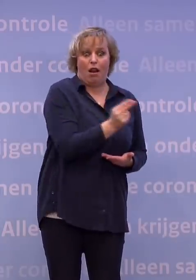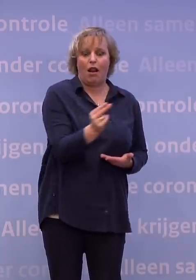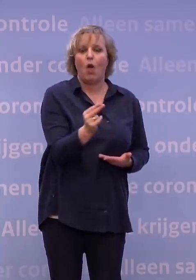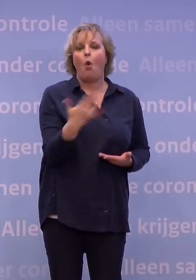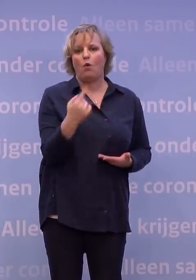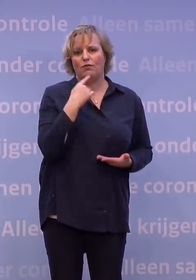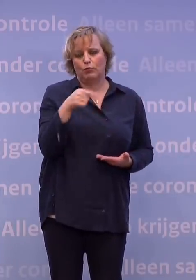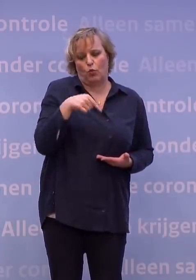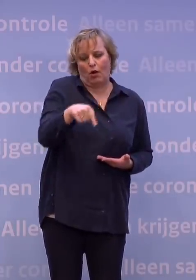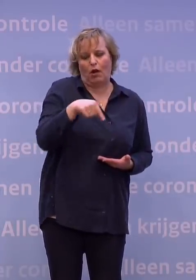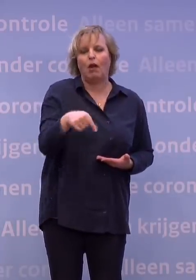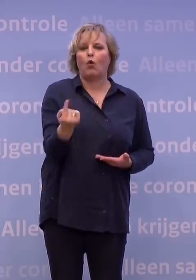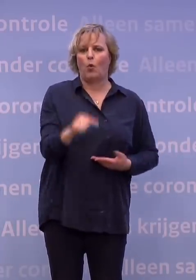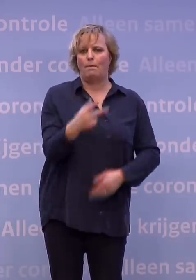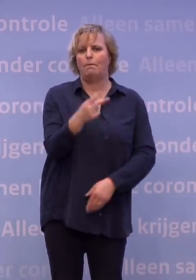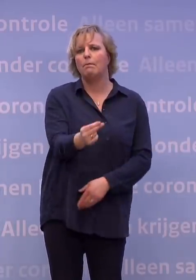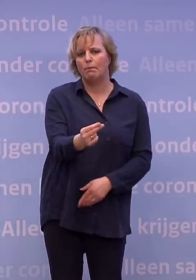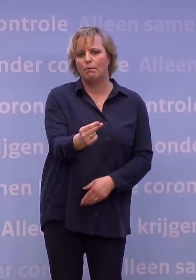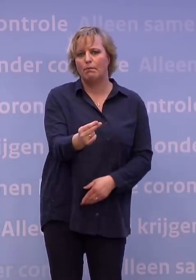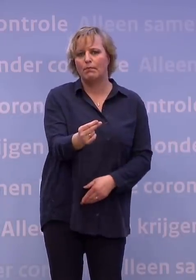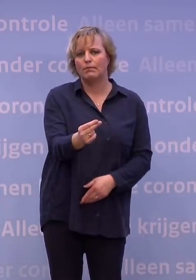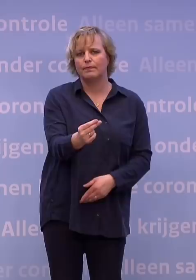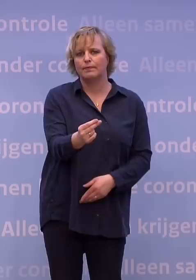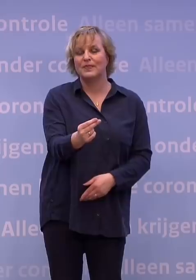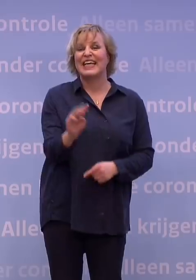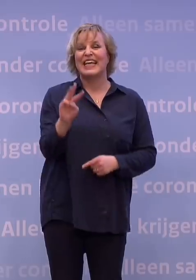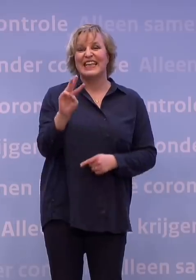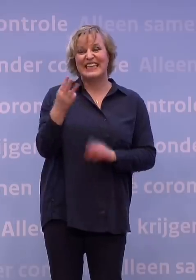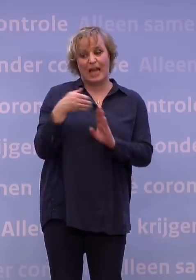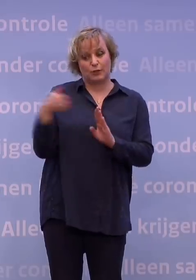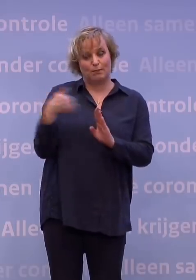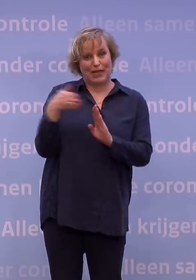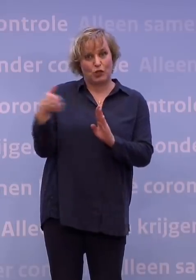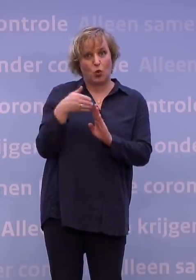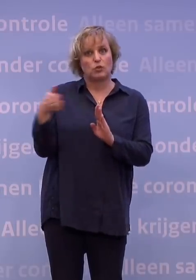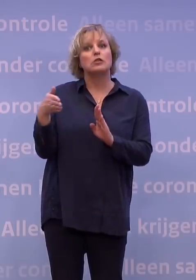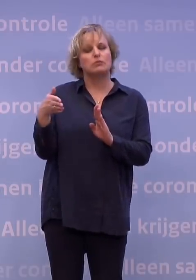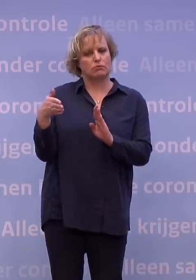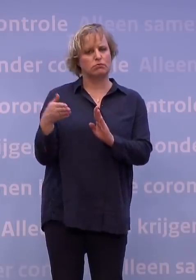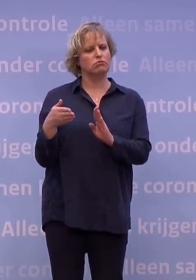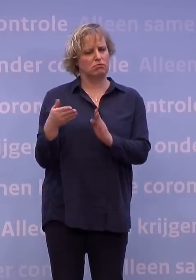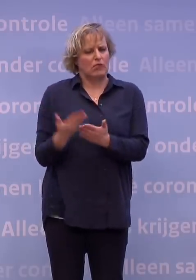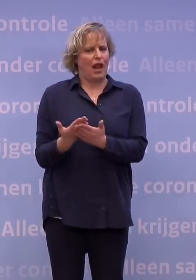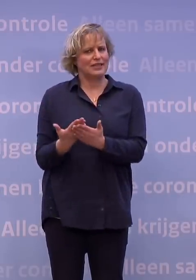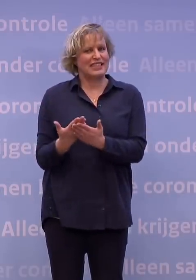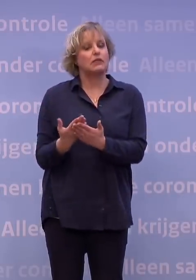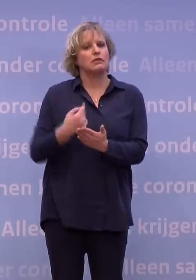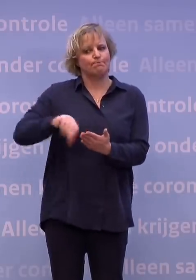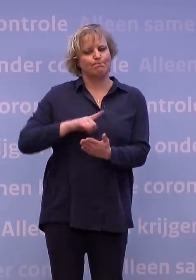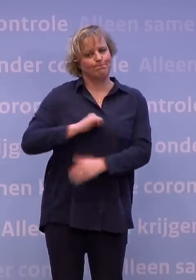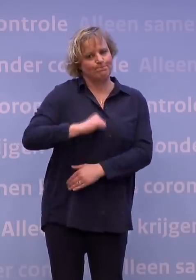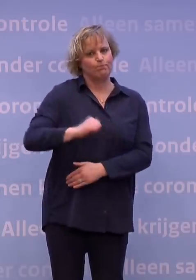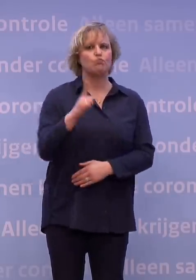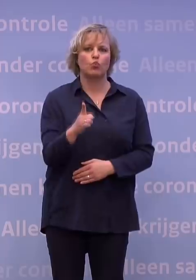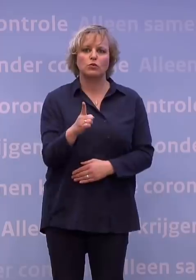ingepland om ingeprikt te worden. De derde golf die onderstreept waarom we alles op alles zetten om zo snel mogelijk te gaan. En daarin